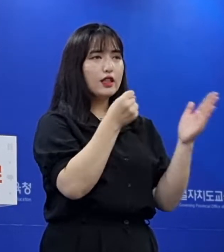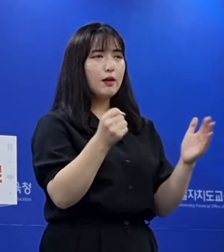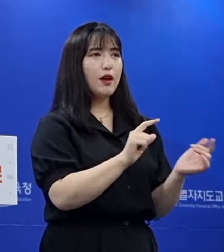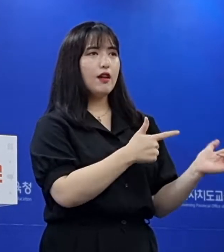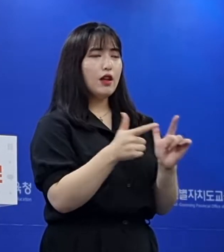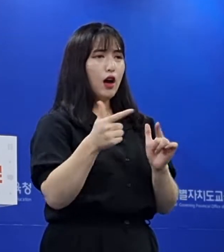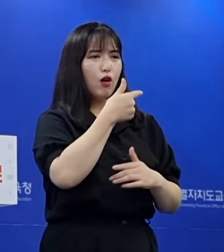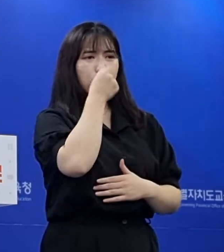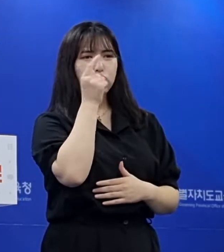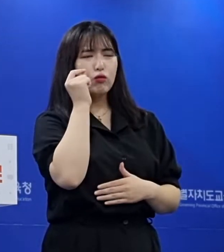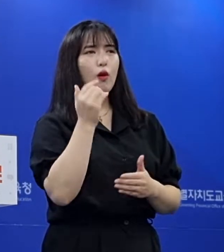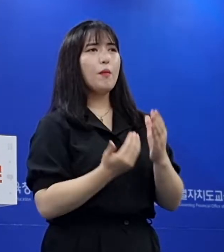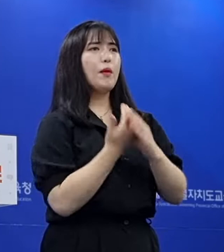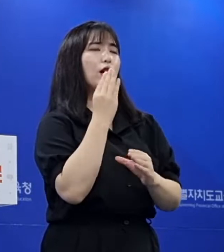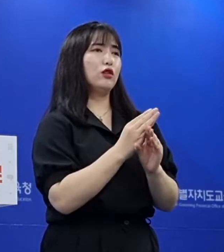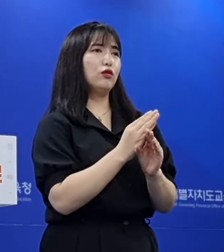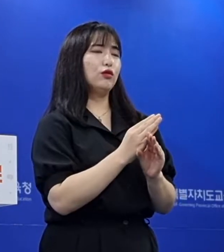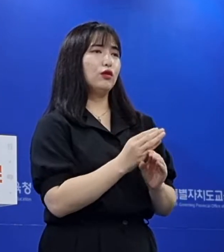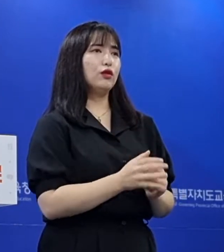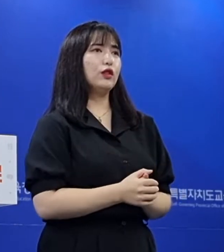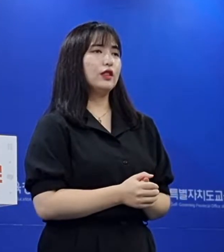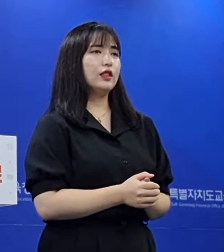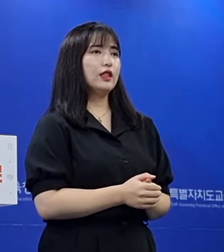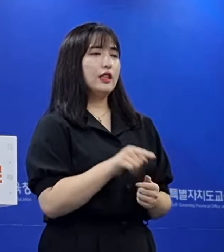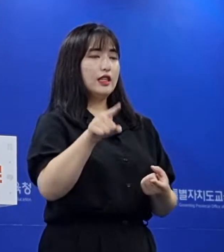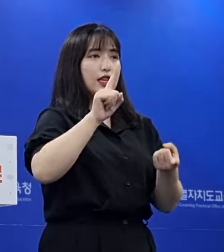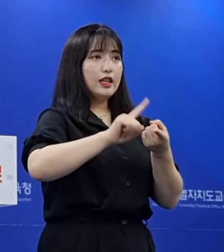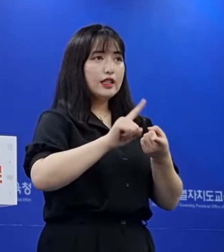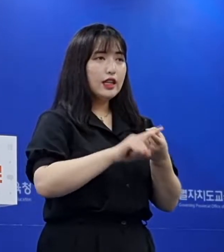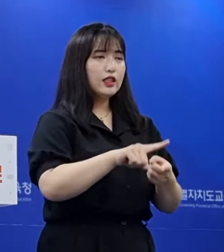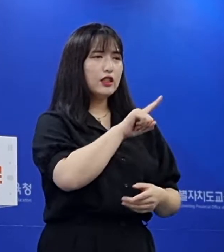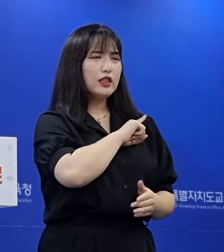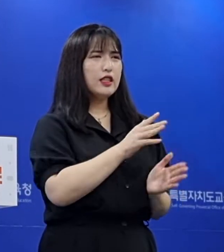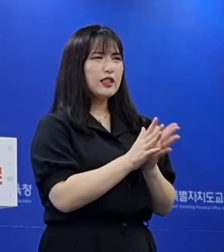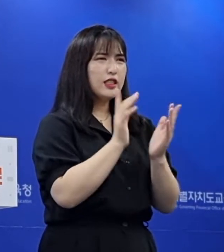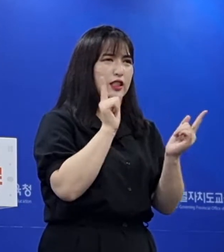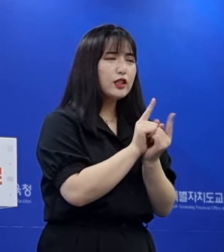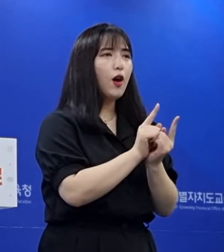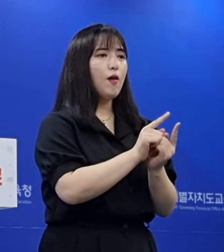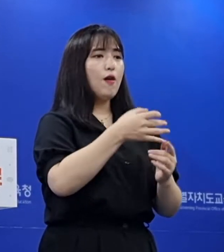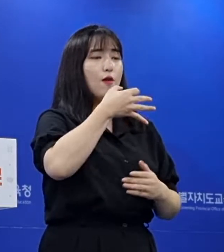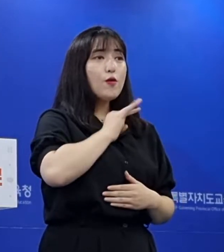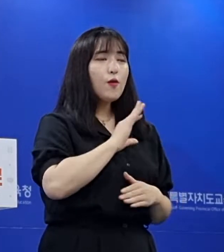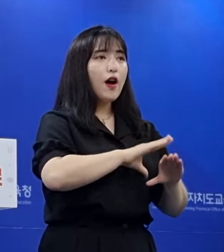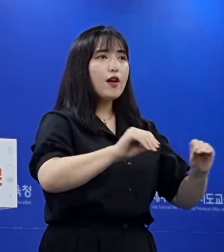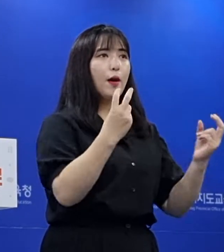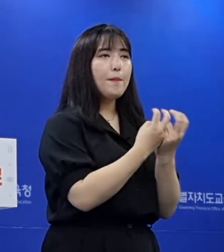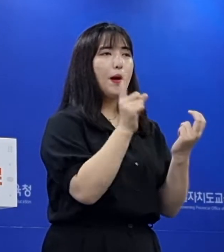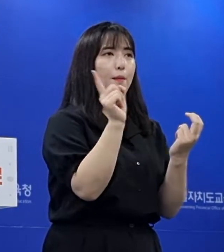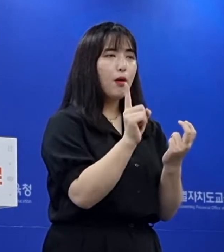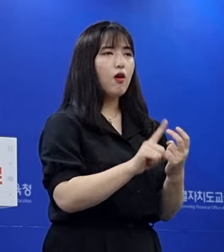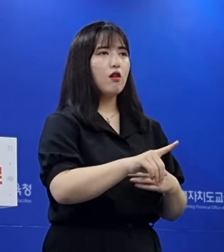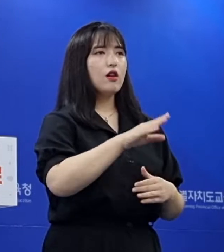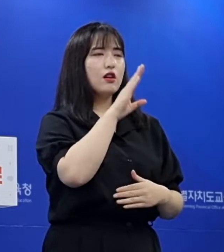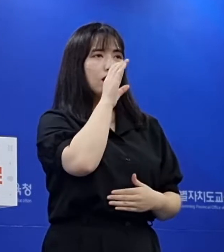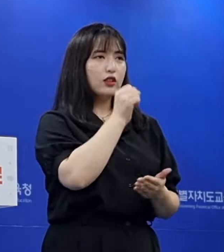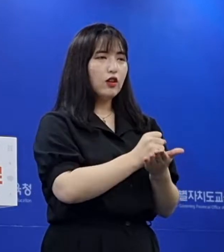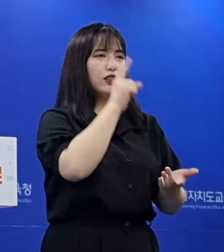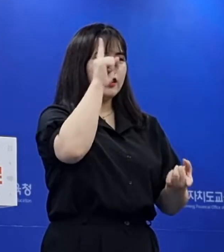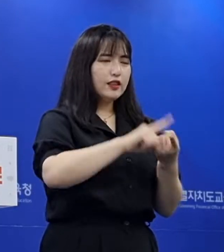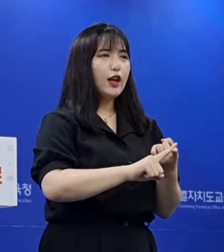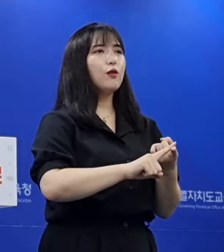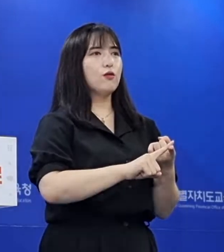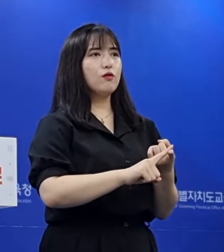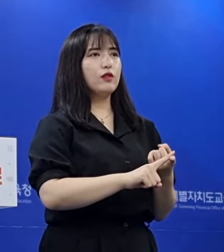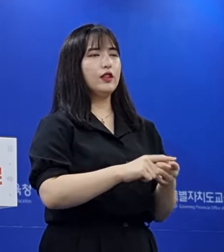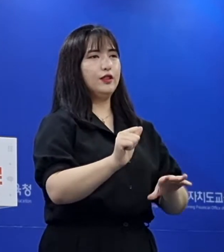결순이 발생하고 있습니다. 이에 대한 가장 직접적이고 효과적인 해결책은 무엇보다 정상 등교라고